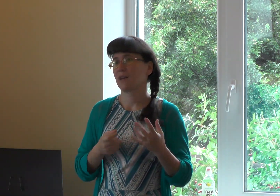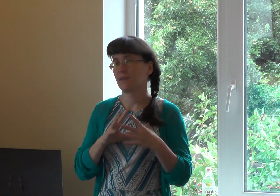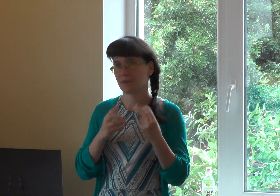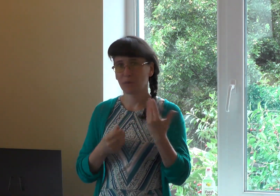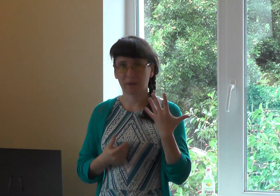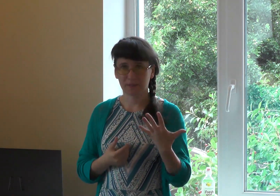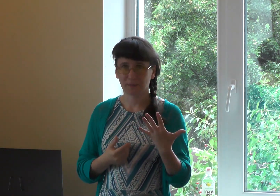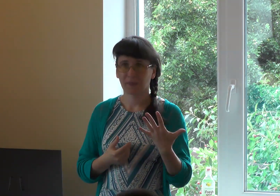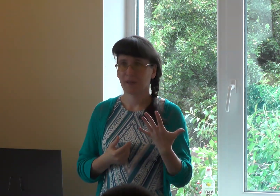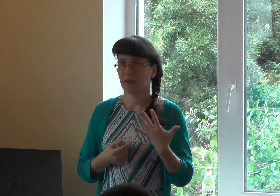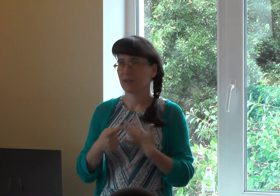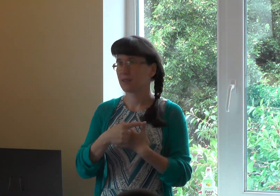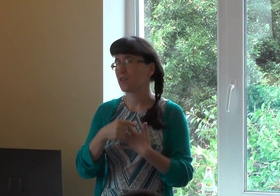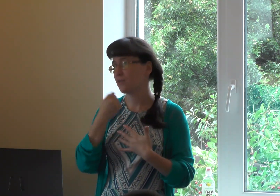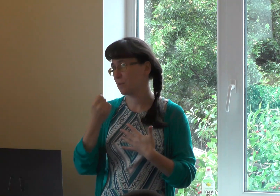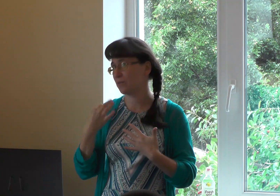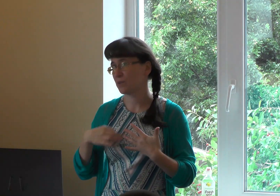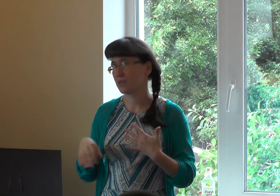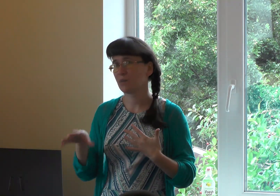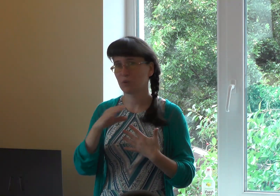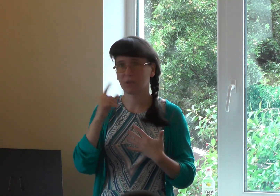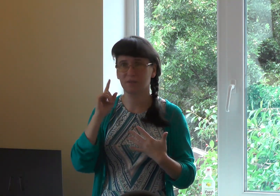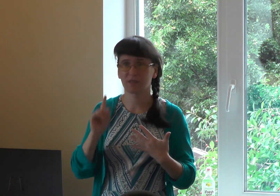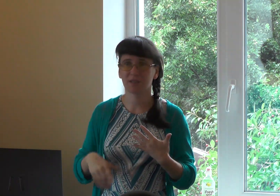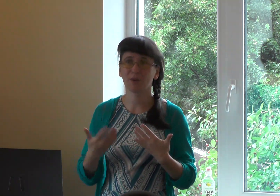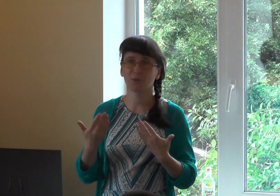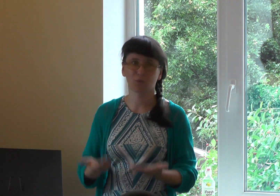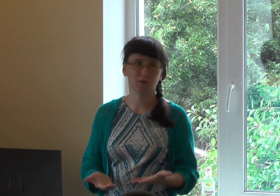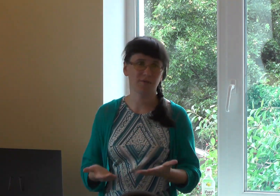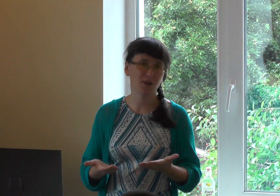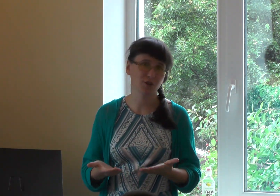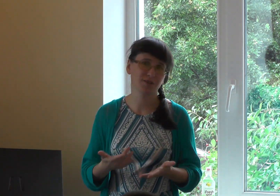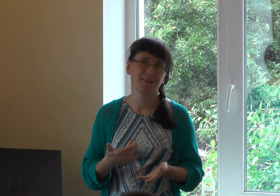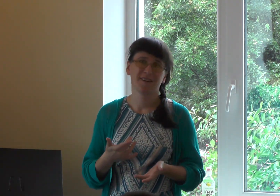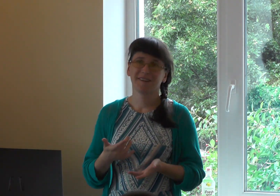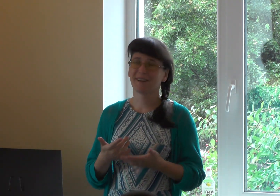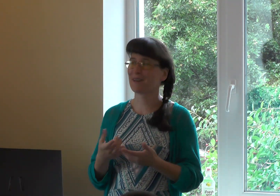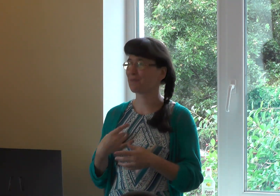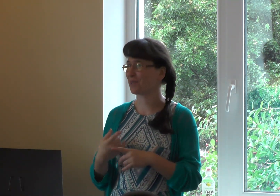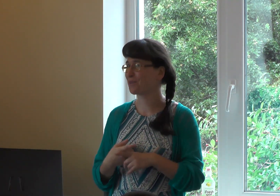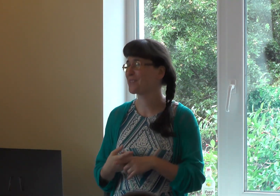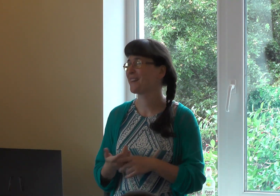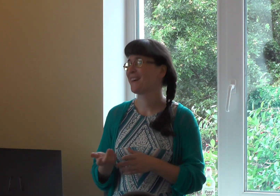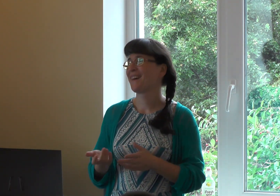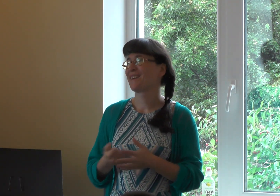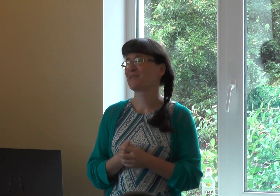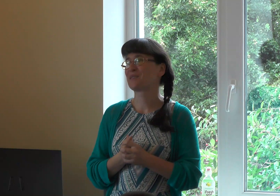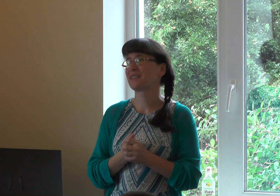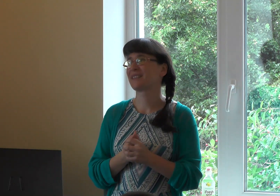Того пять. Старшего моего сына многие из вас знают, он же ваш, белорус. Ну, это